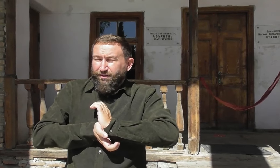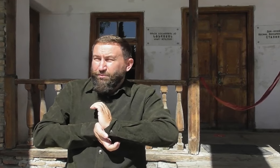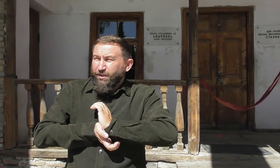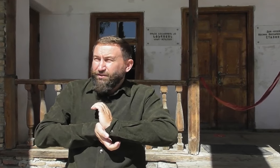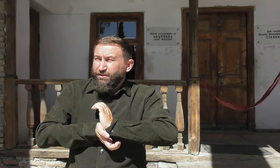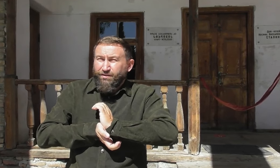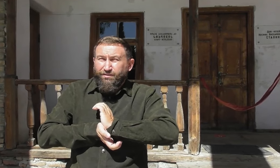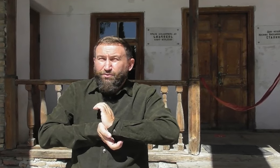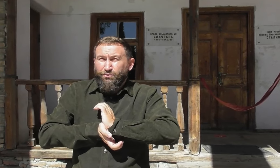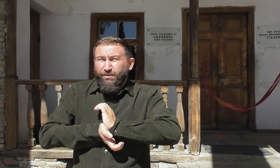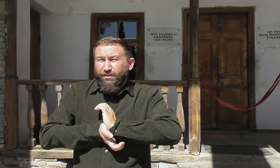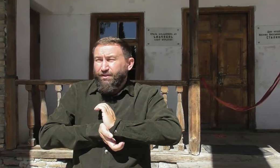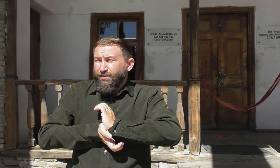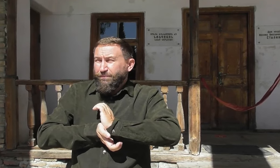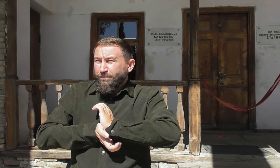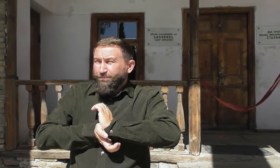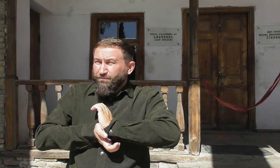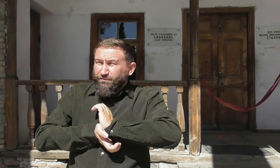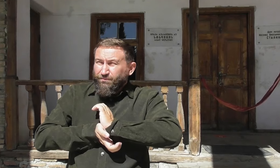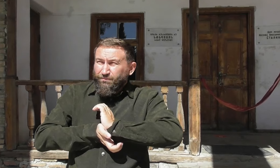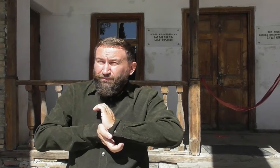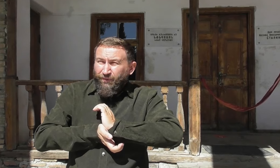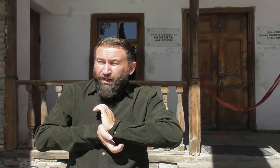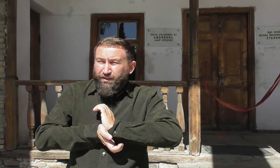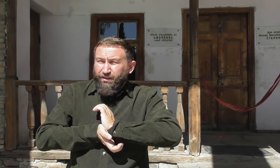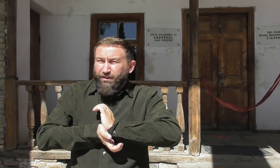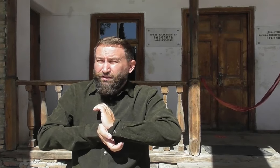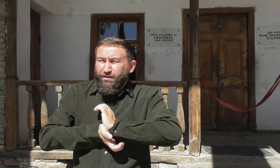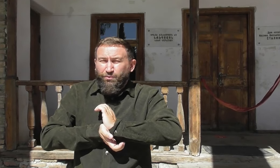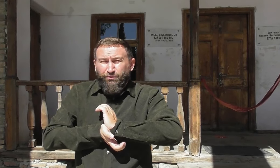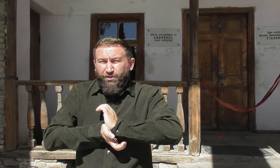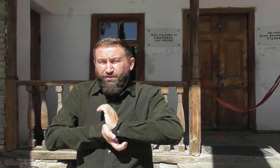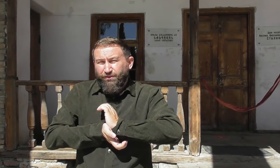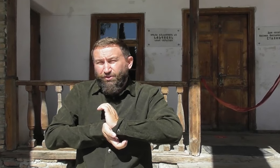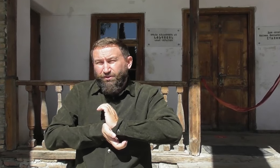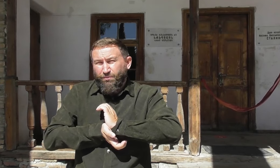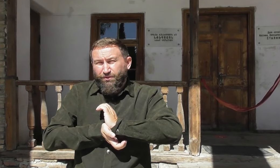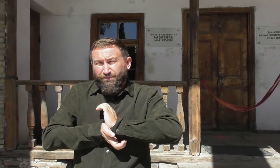это гимнастика, цигун и так далее. Они иногда работают через внешний мир.